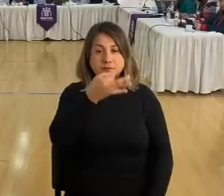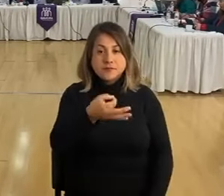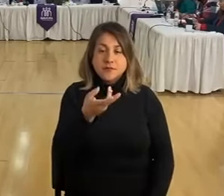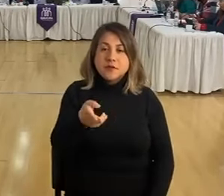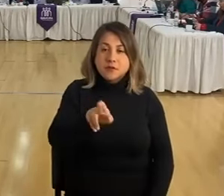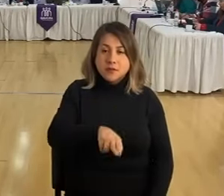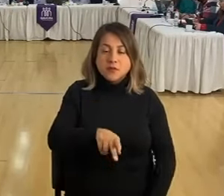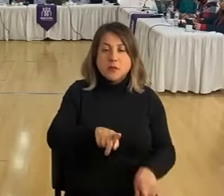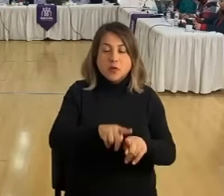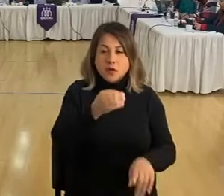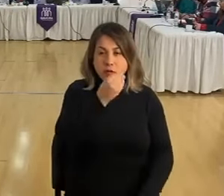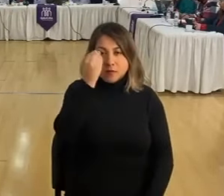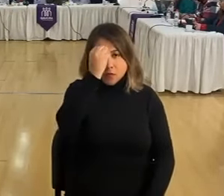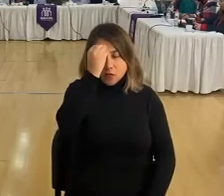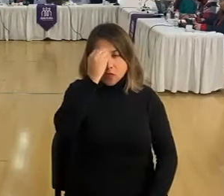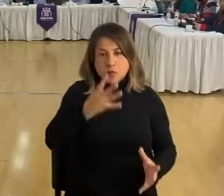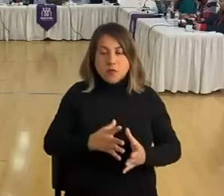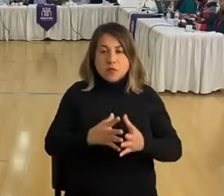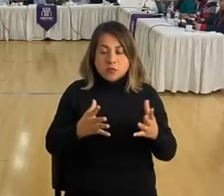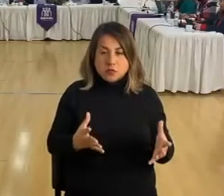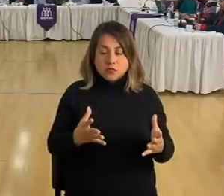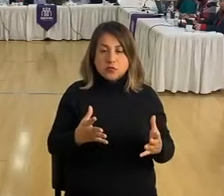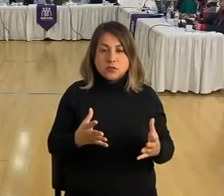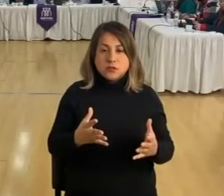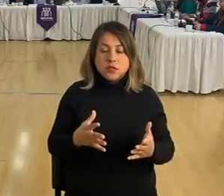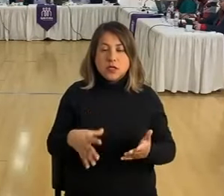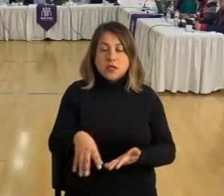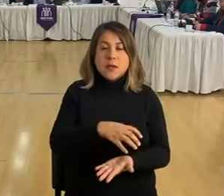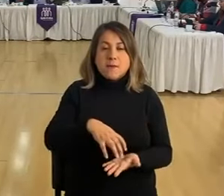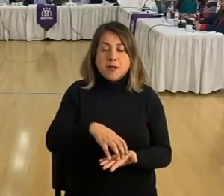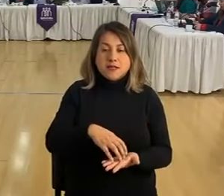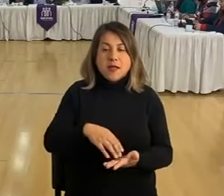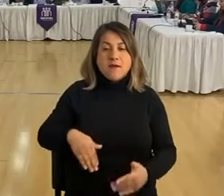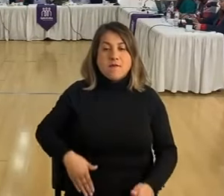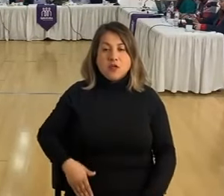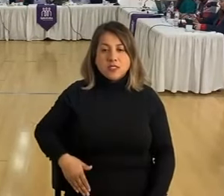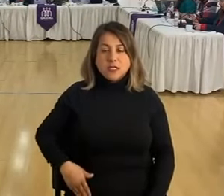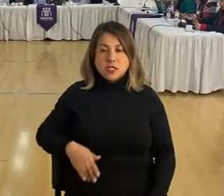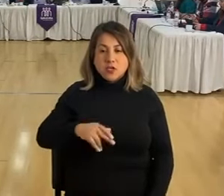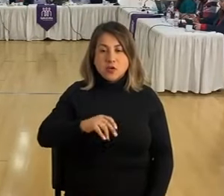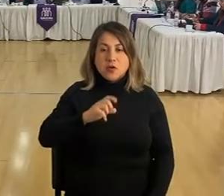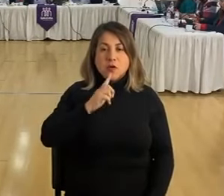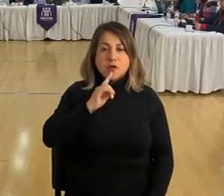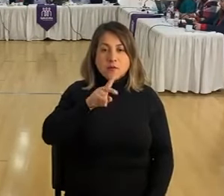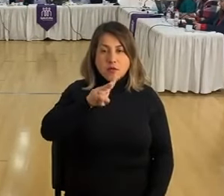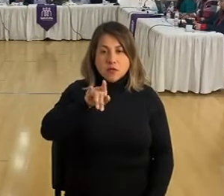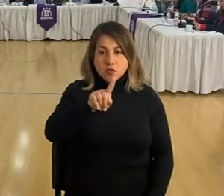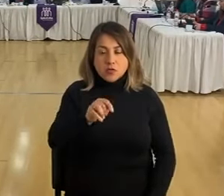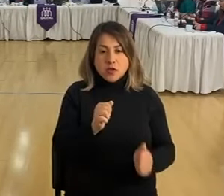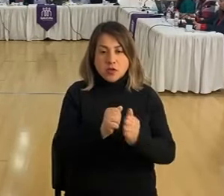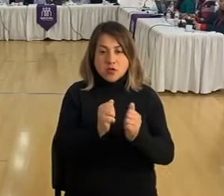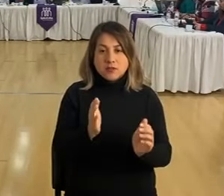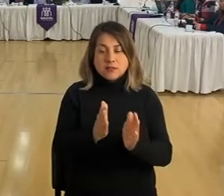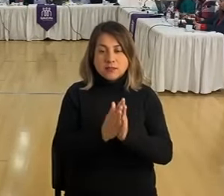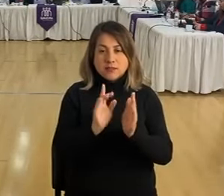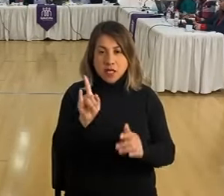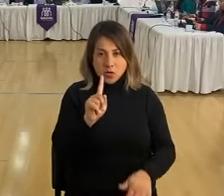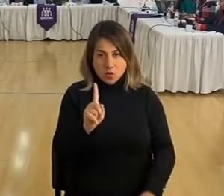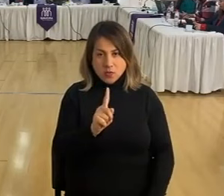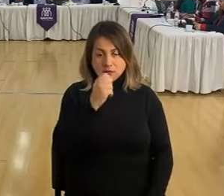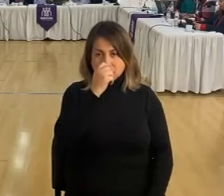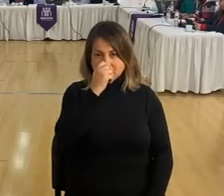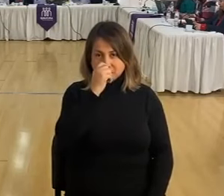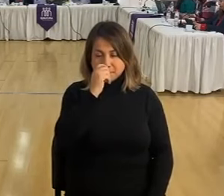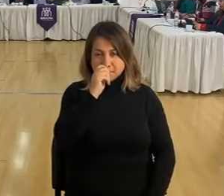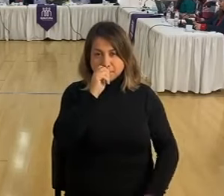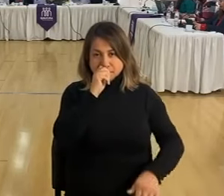reiterar la preocupación que tengo con respecto a la plaza de Bolsillo que se encuentra en las Petunias con calle San Luis. Es